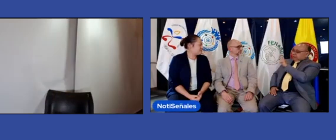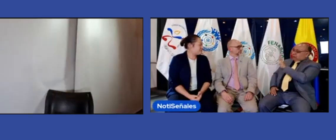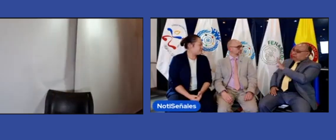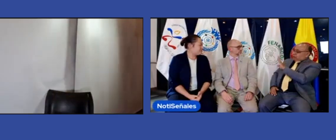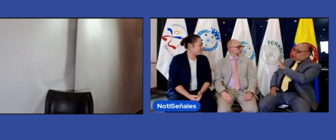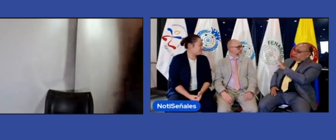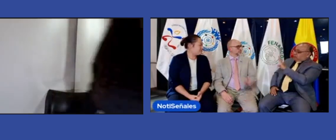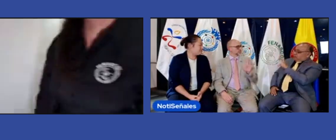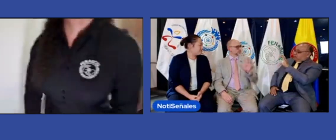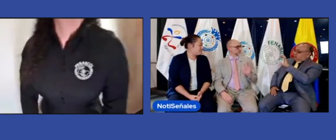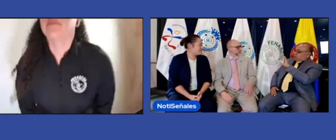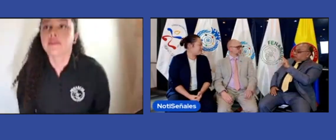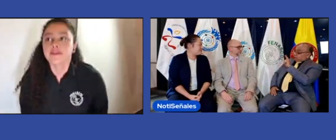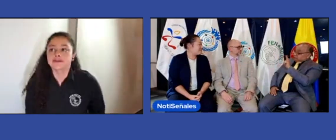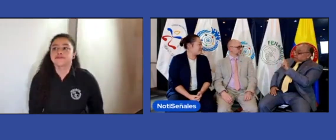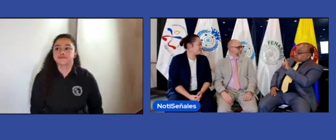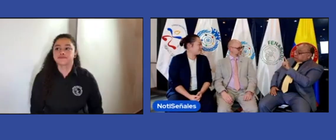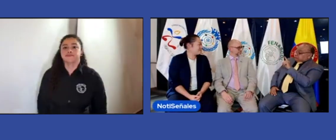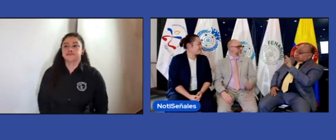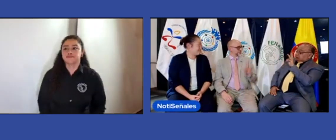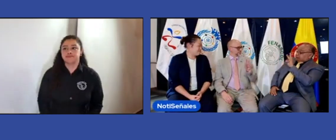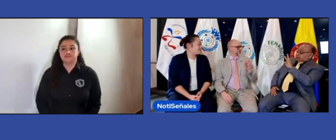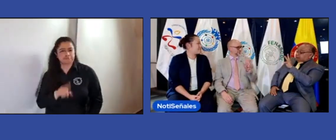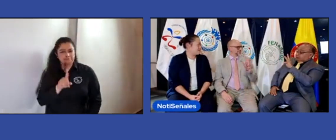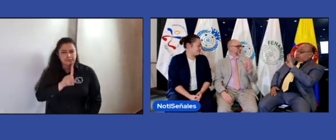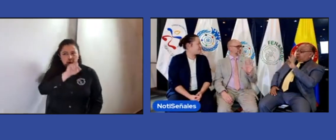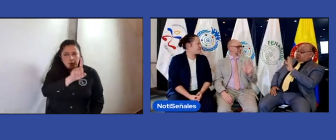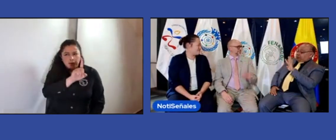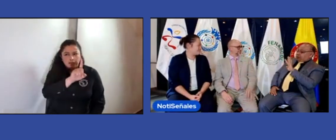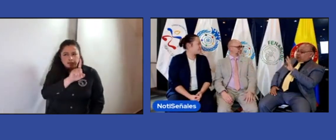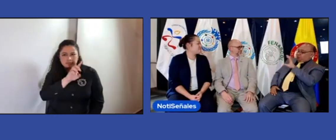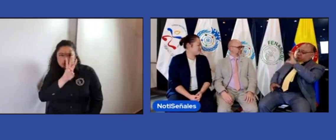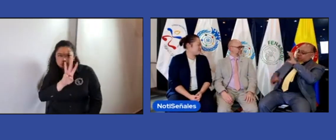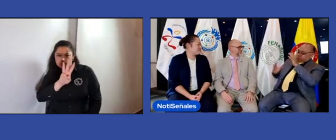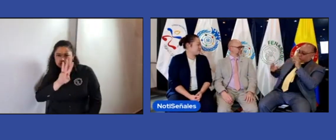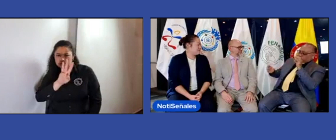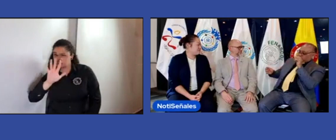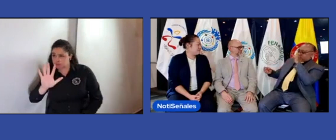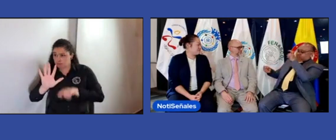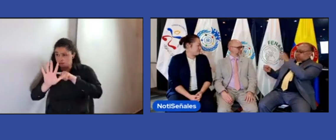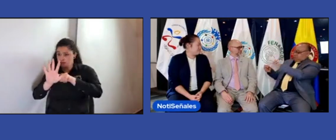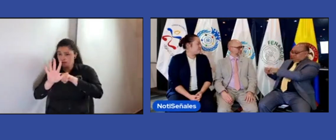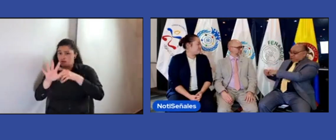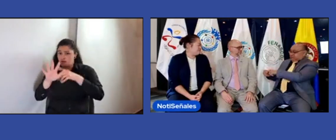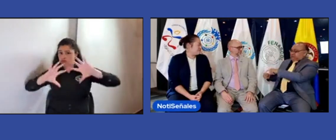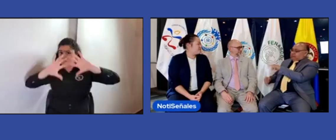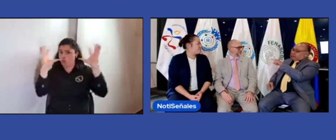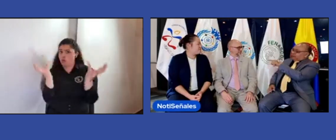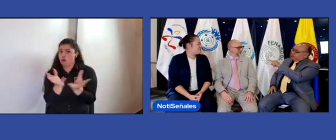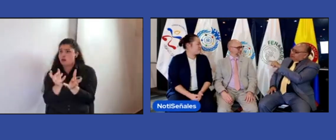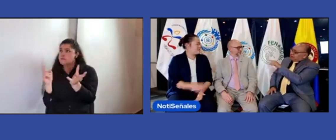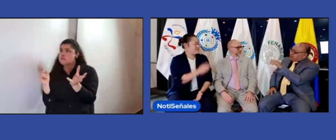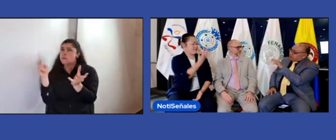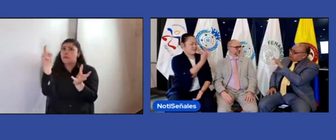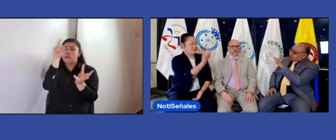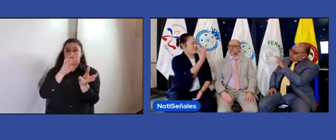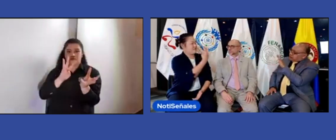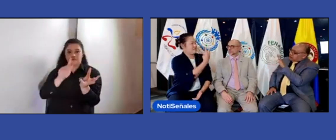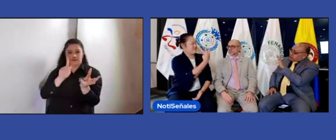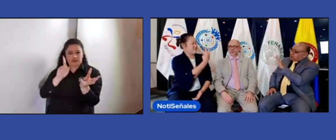Bien, has mencionado que son 134. Ok, son 134 países miembros de la WFD, y